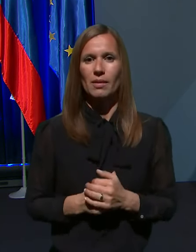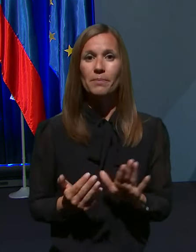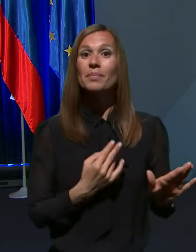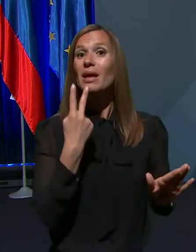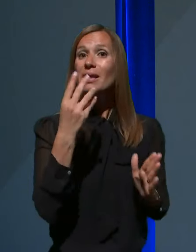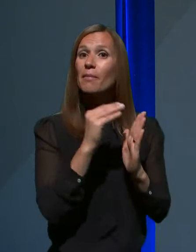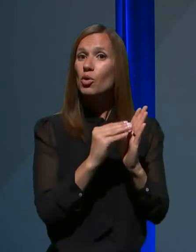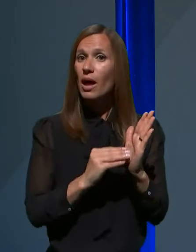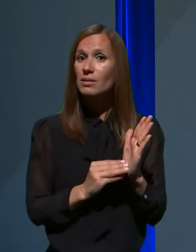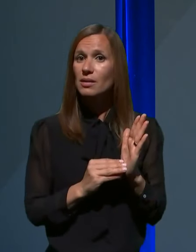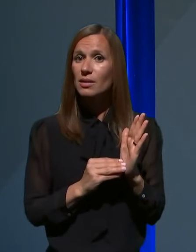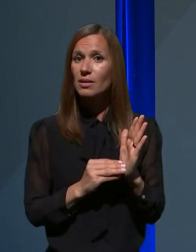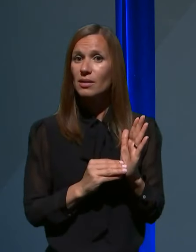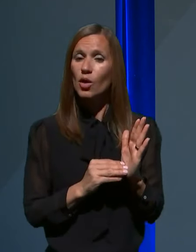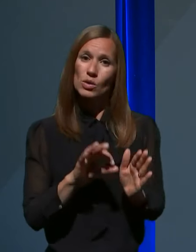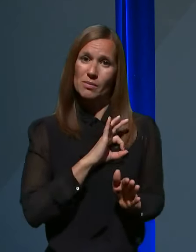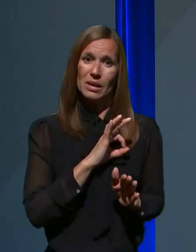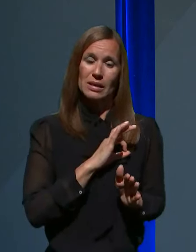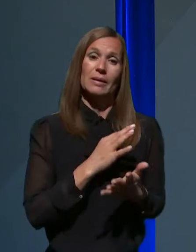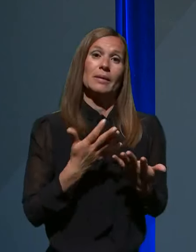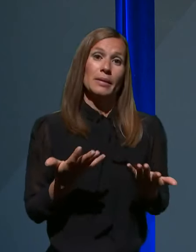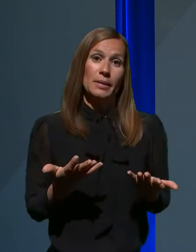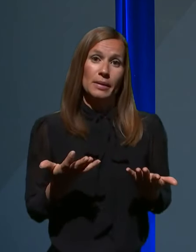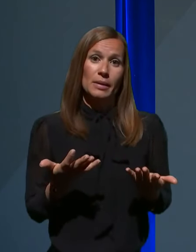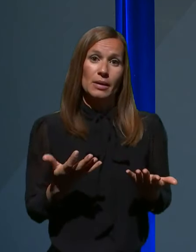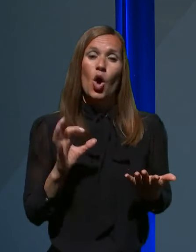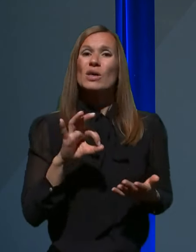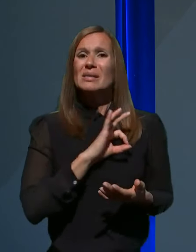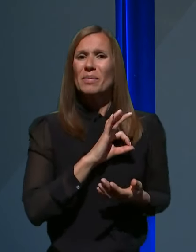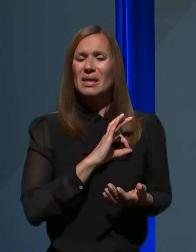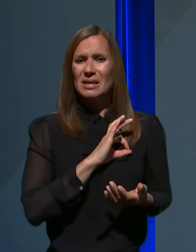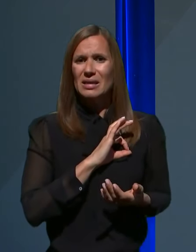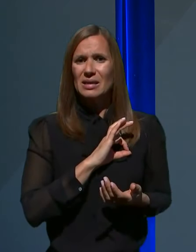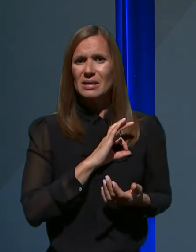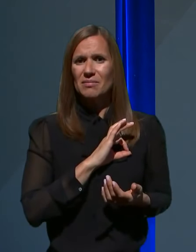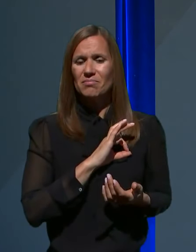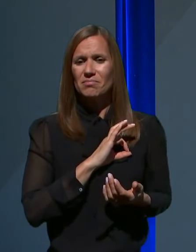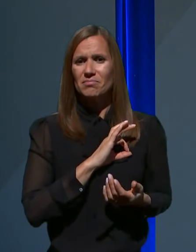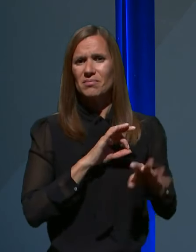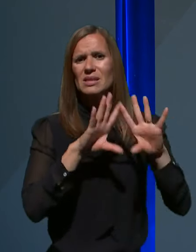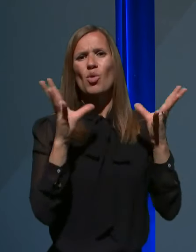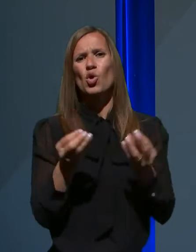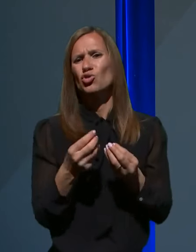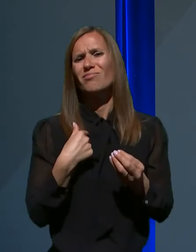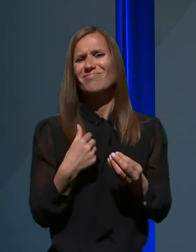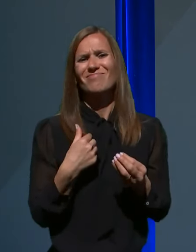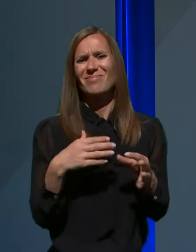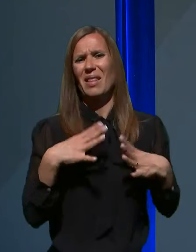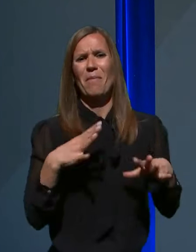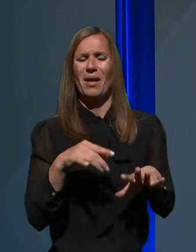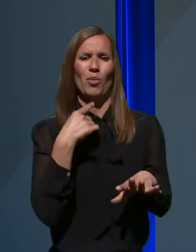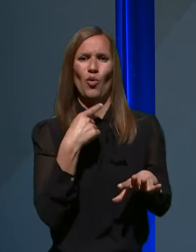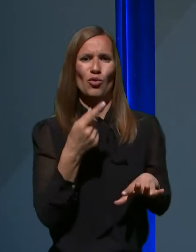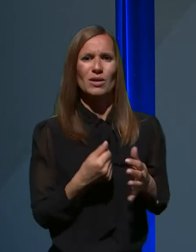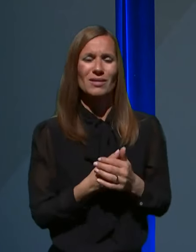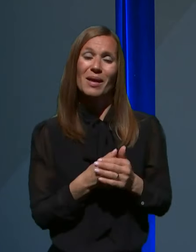podatkov o smrtih. Gledajte, zdaj, jaz svede o smrtih takole pa všalno nerad govorim. Vedeti je treba,